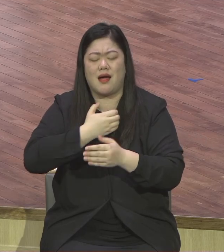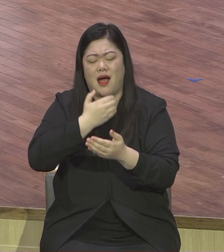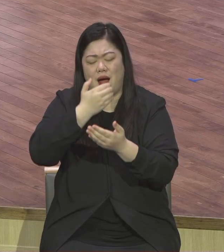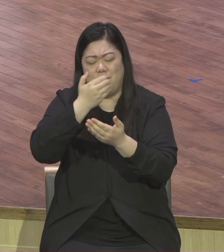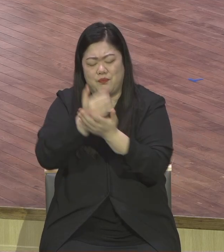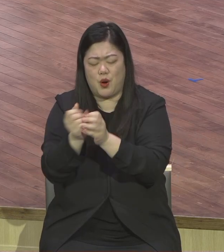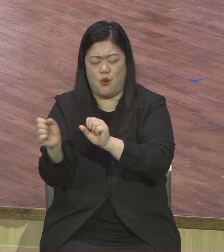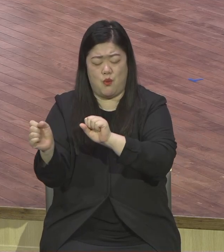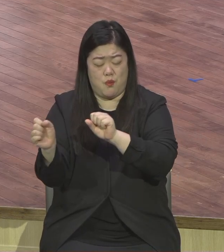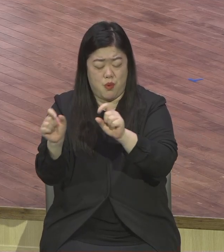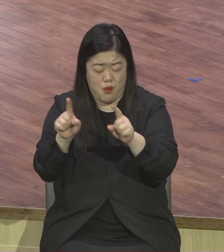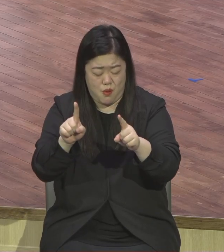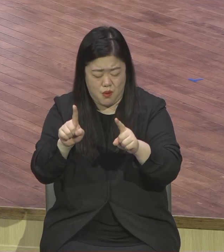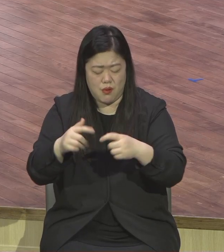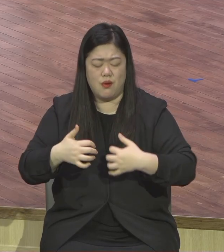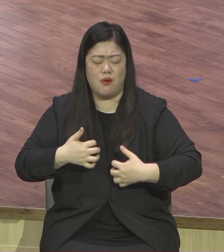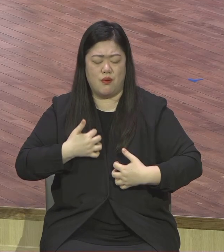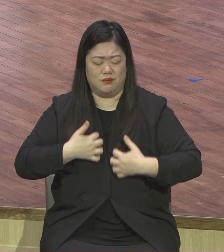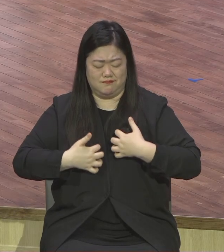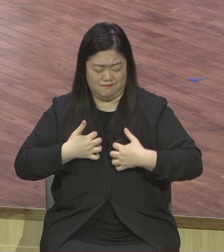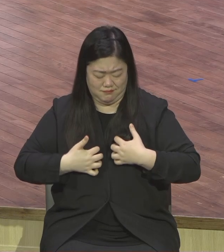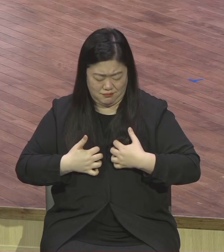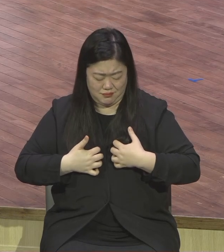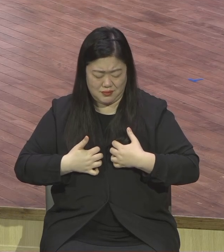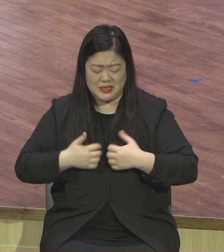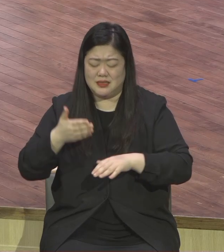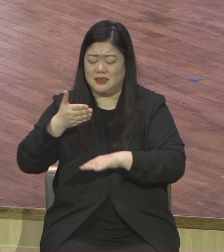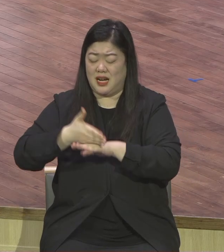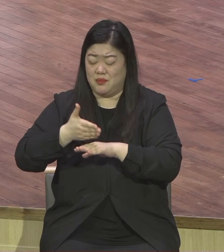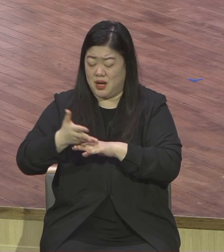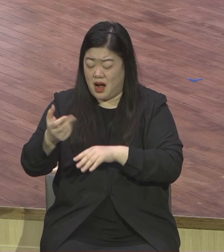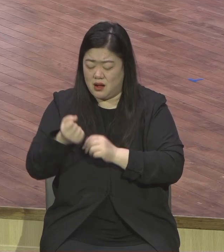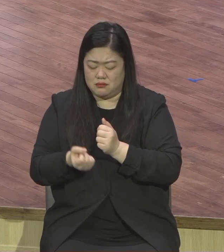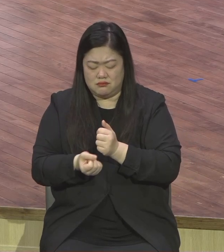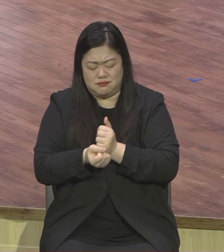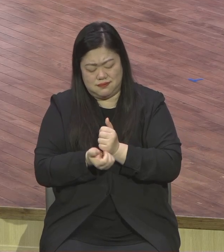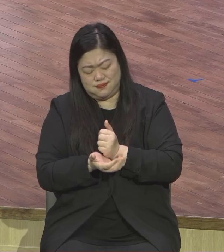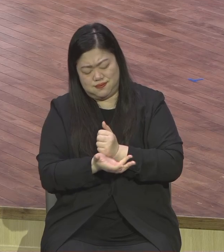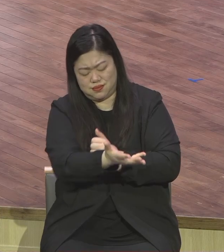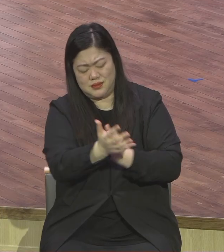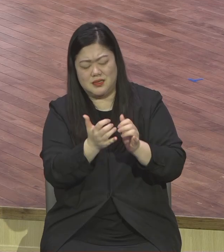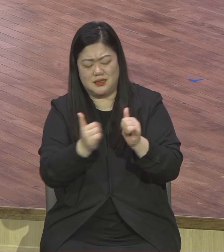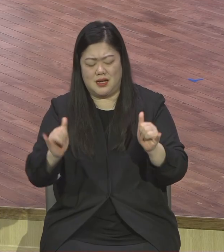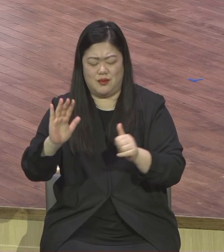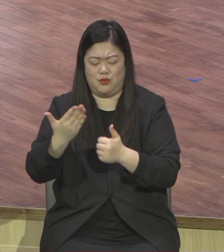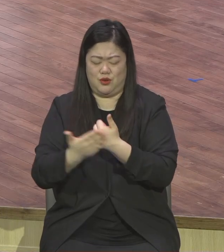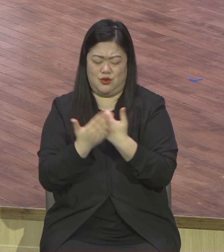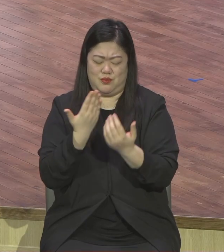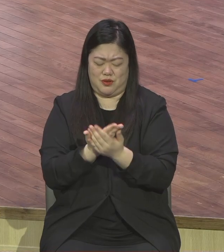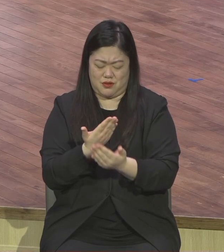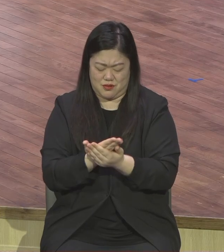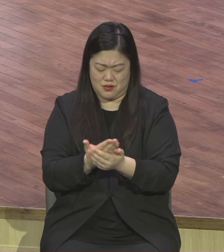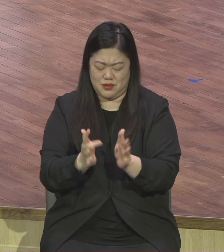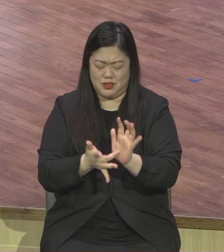영생을 전파하는 전도자들이 다 되게 하여 주옵사사 예수의 성 받들어 기도합니다